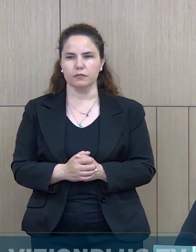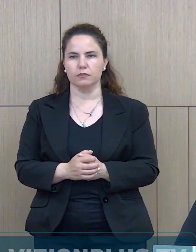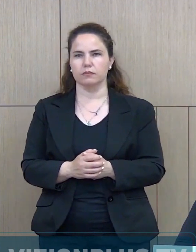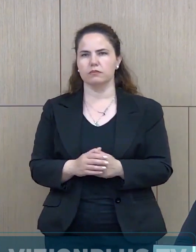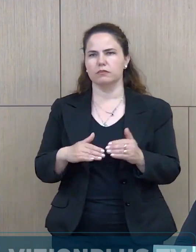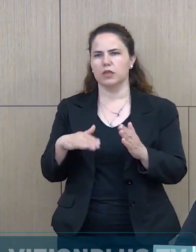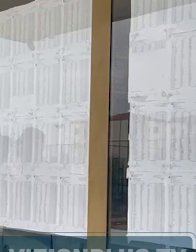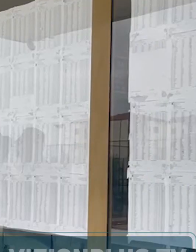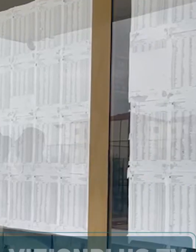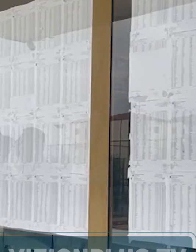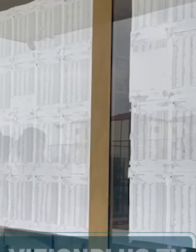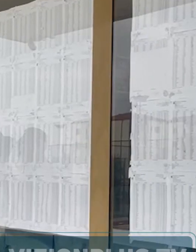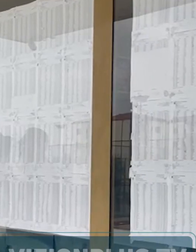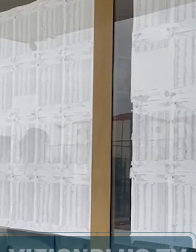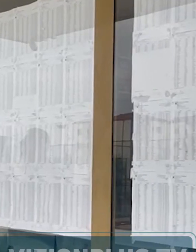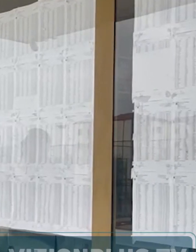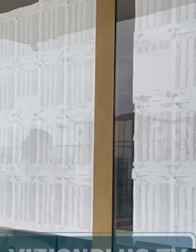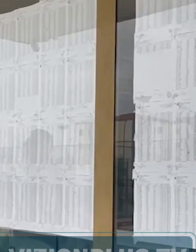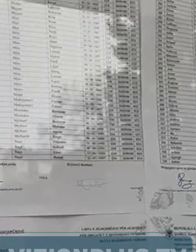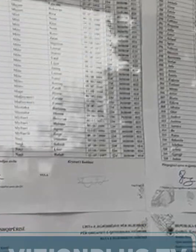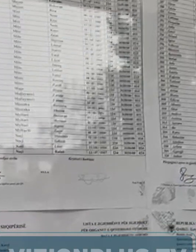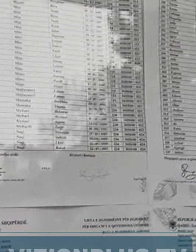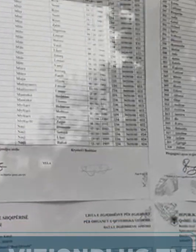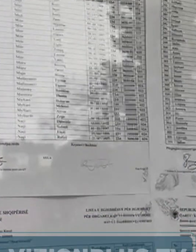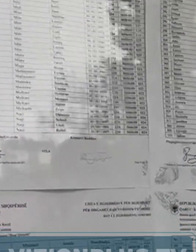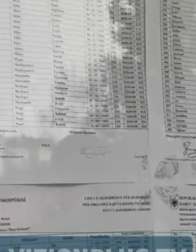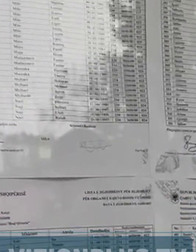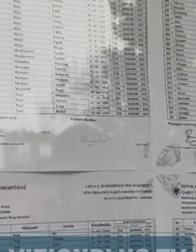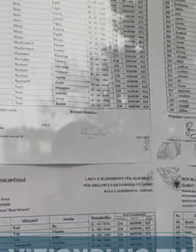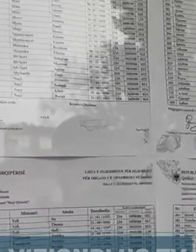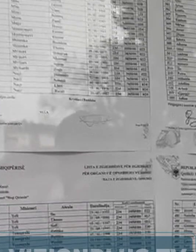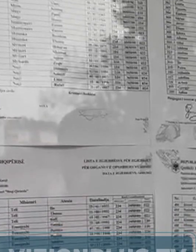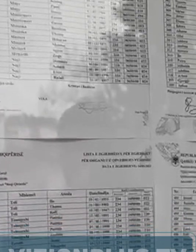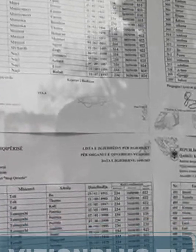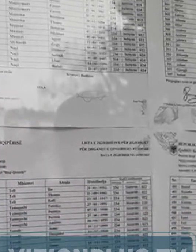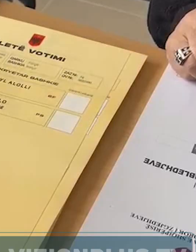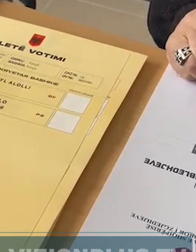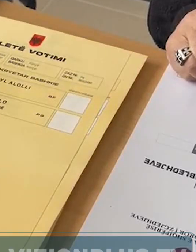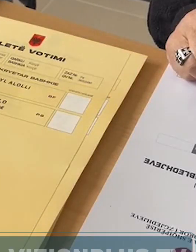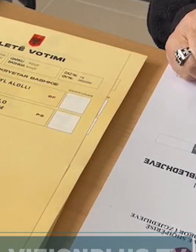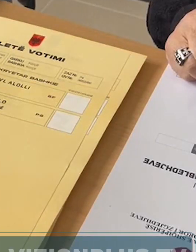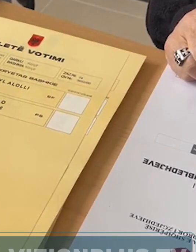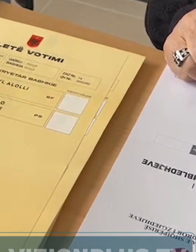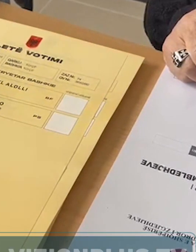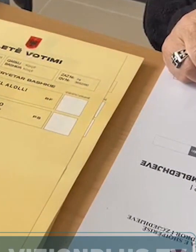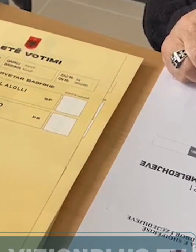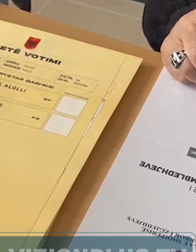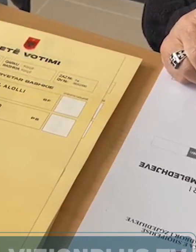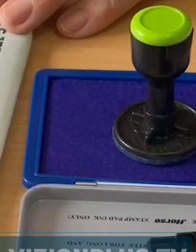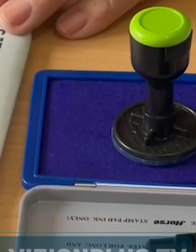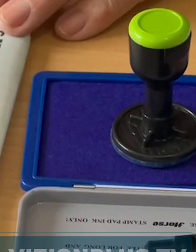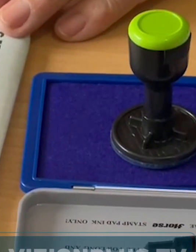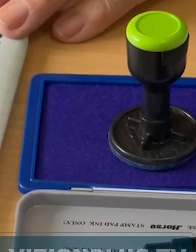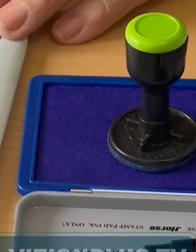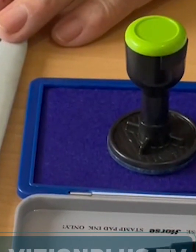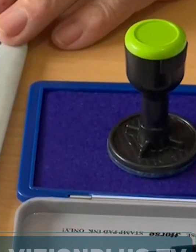demokratike. Celi bashju u shpre se nuk do të ketë automatikisht një shtyrje të orarit të zgjedeve përshka këtë mos funksionimit të